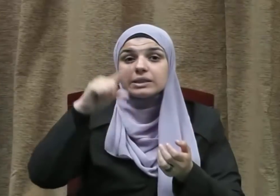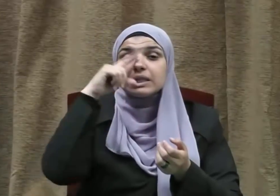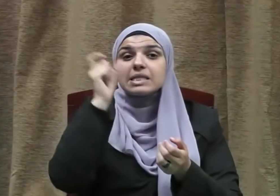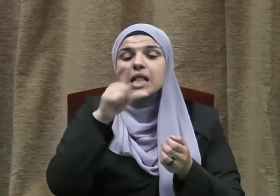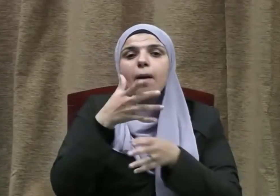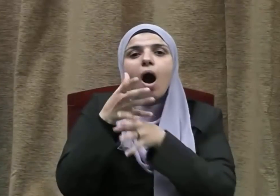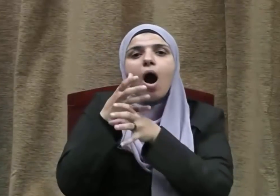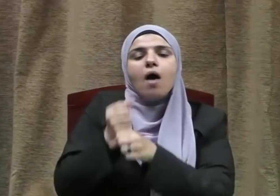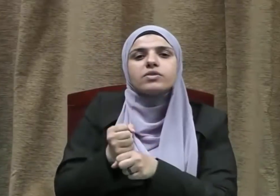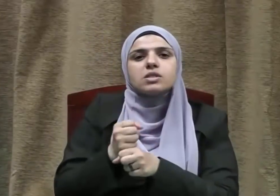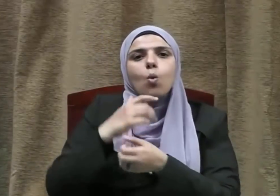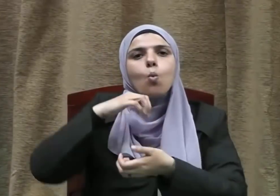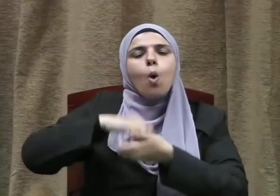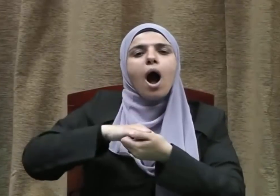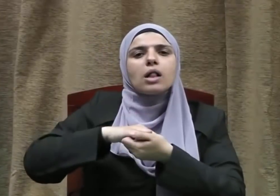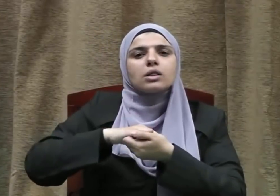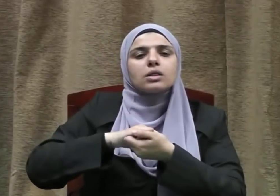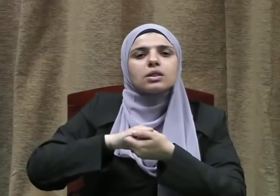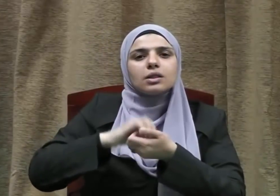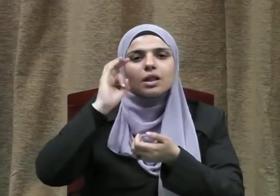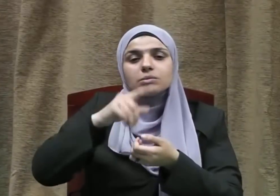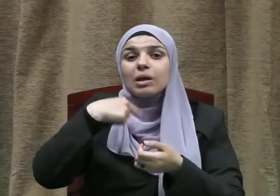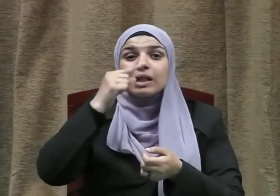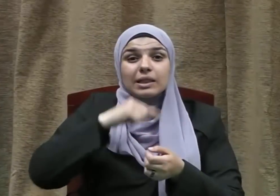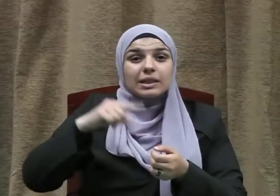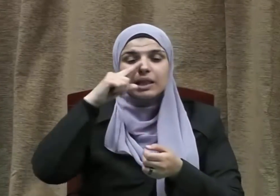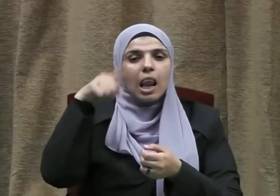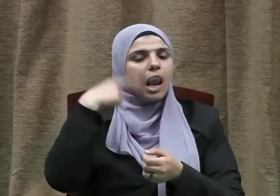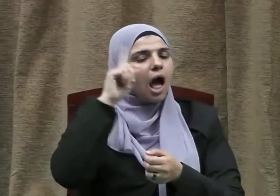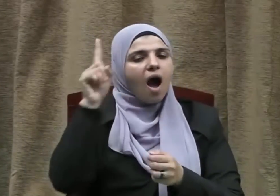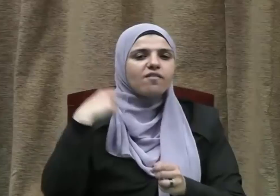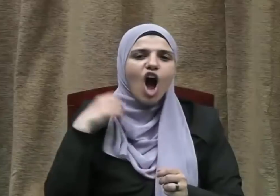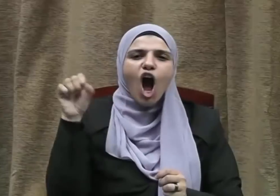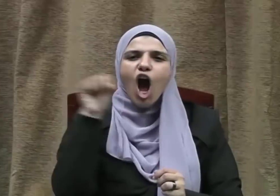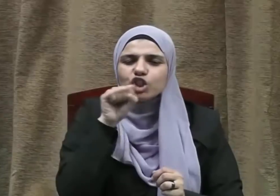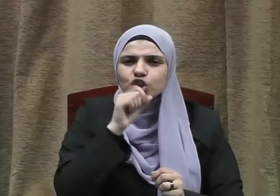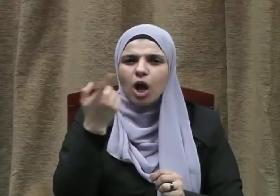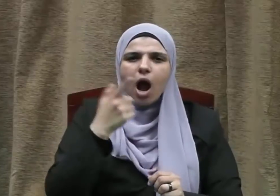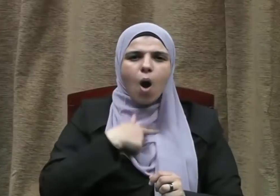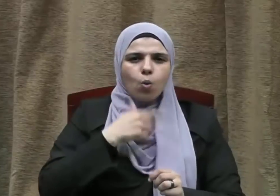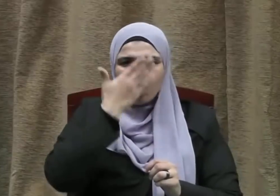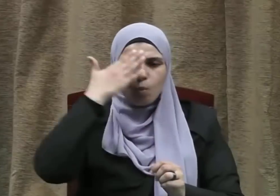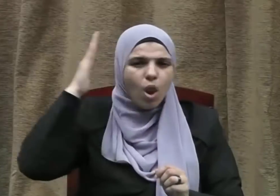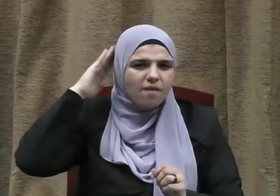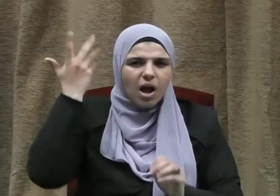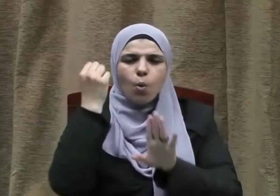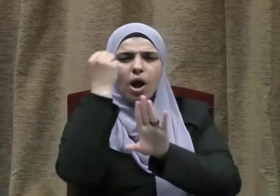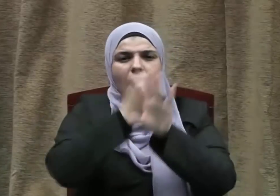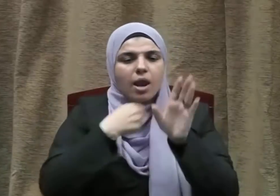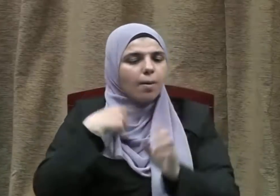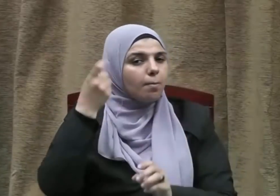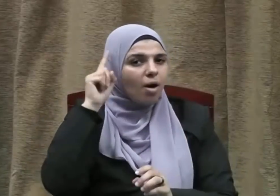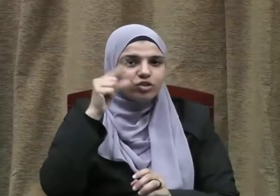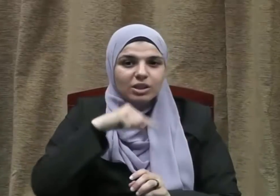الإسلام دين حفظ العهود والعقود دين لا يعرف الغش ولا الخداع ولا الخيانة